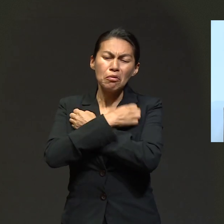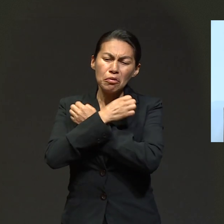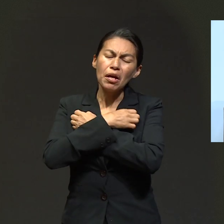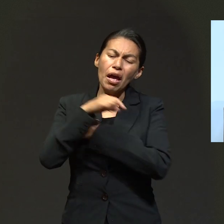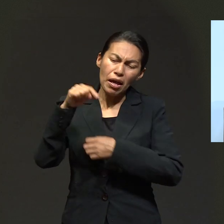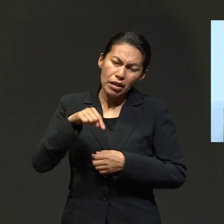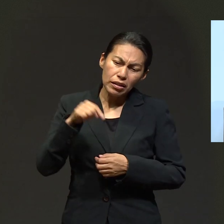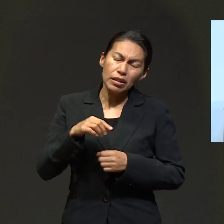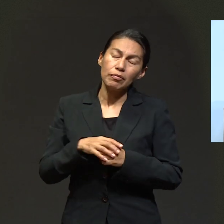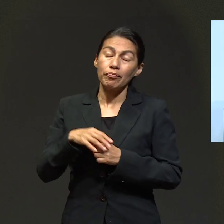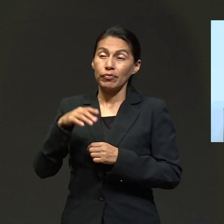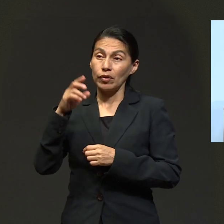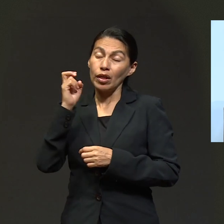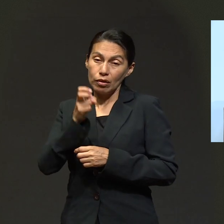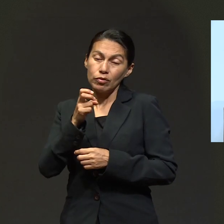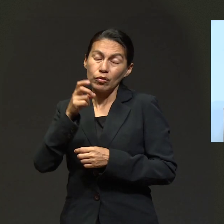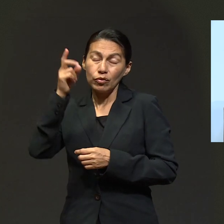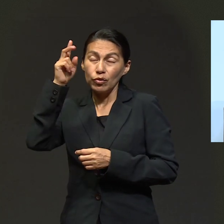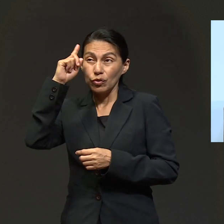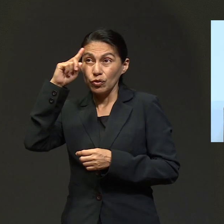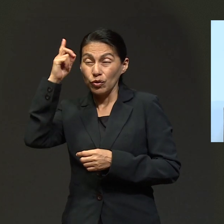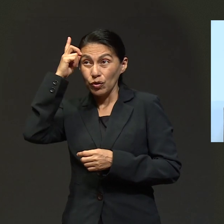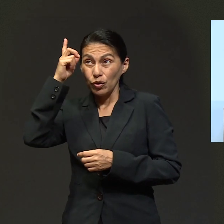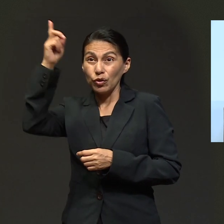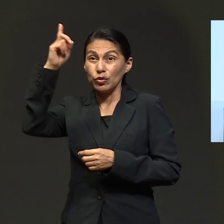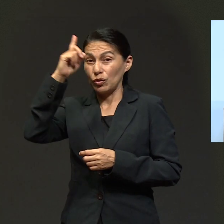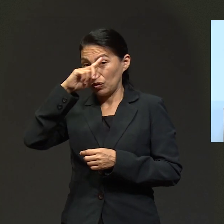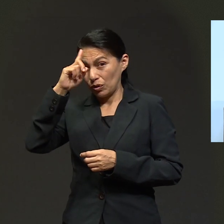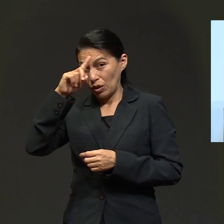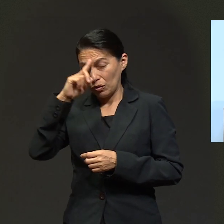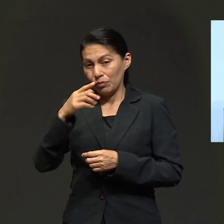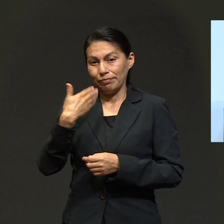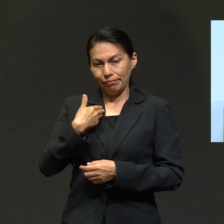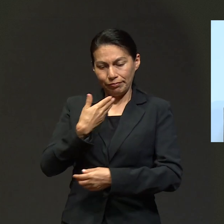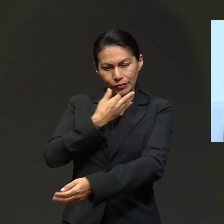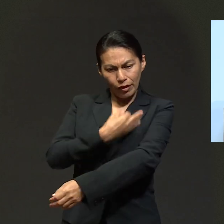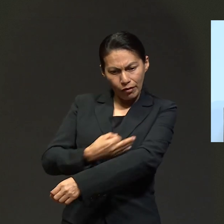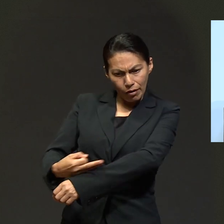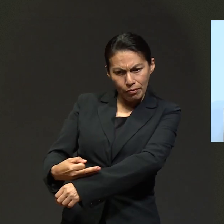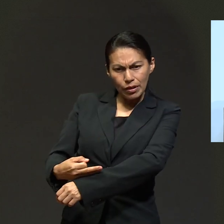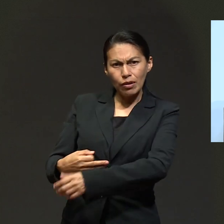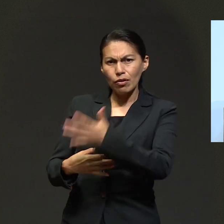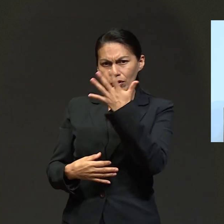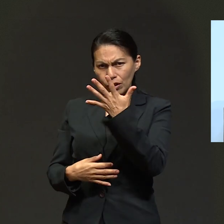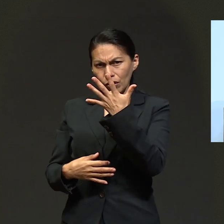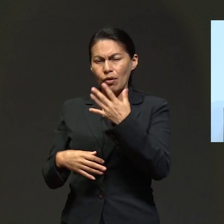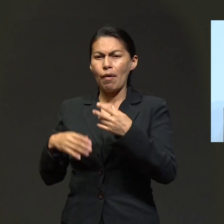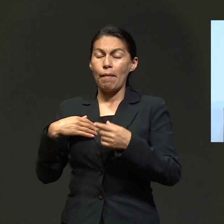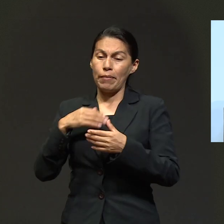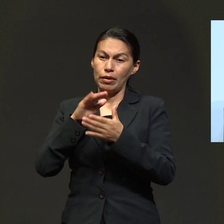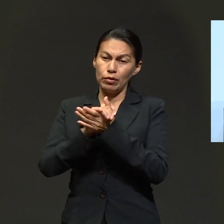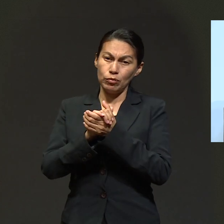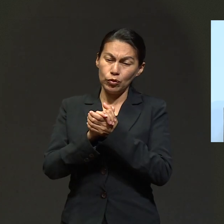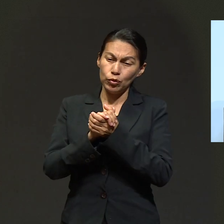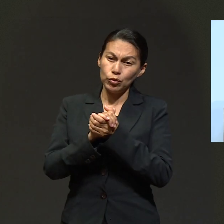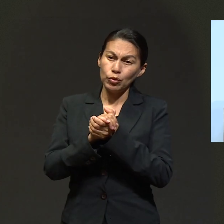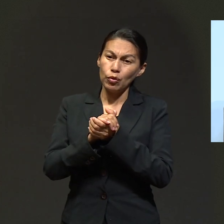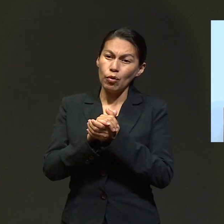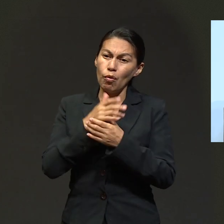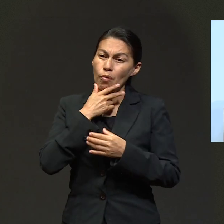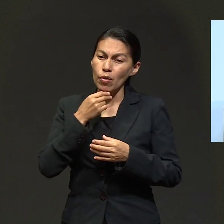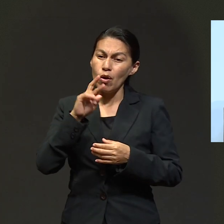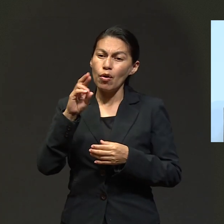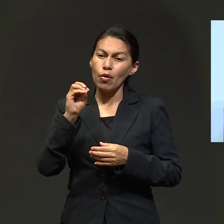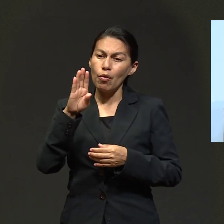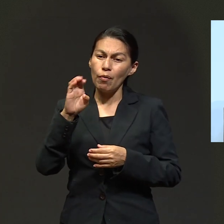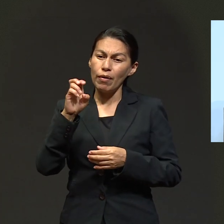cristiana, como Dios nos manda, ¿verdad?, o nos aconseja. nosotros formamos una familia de cinco, mi esposo